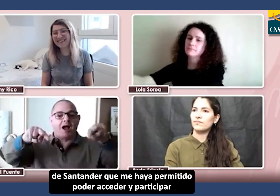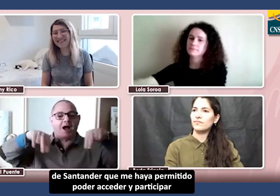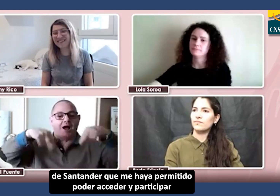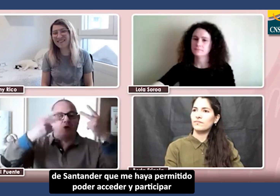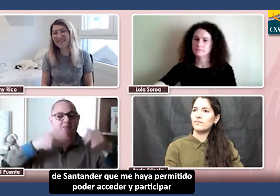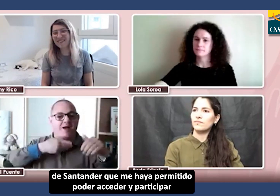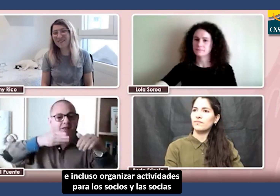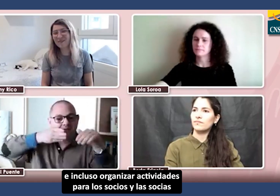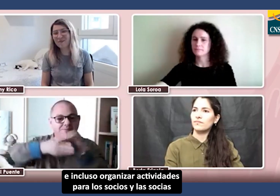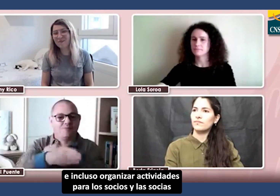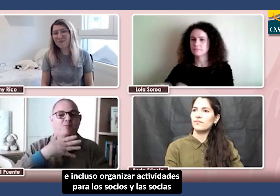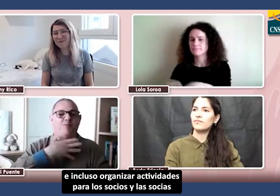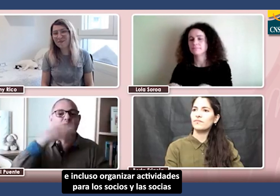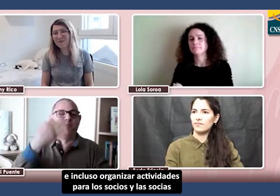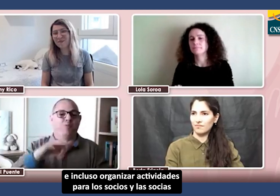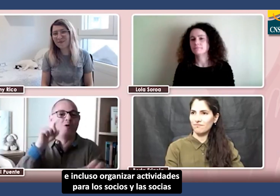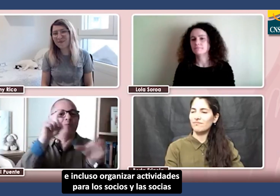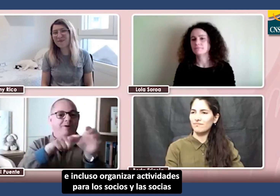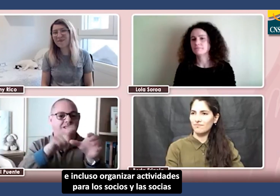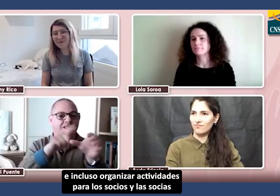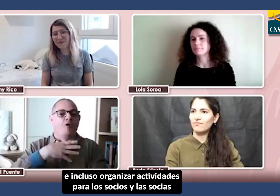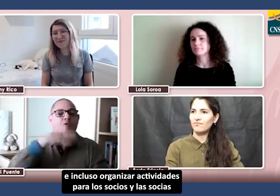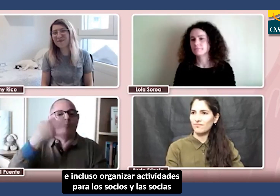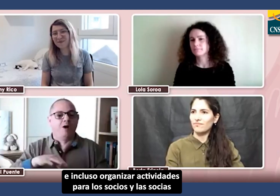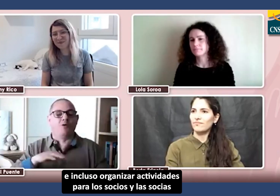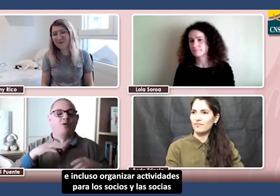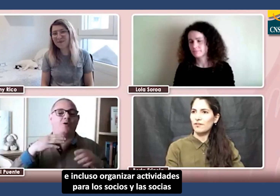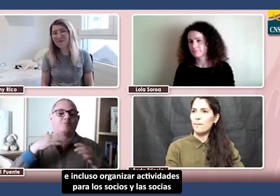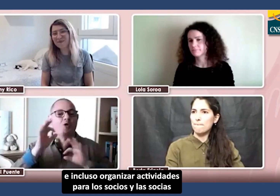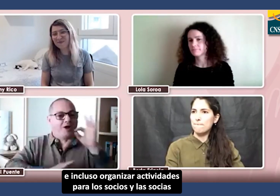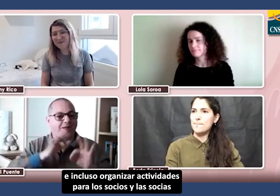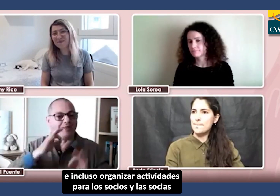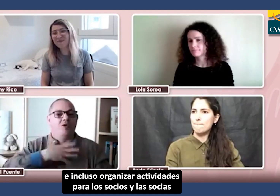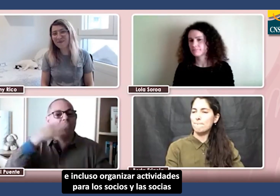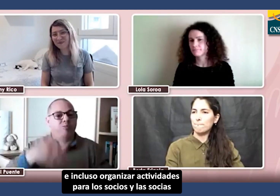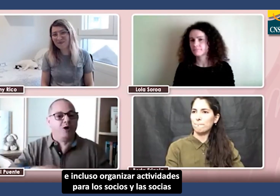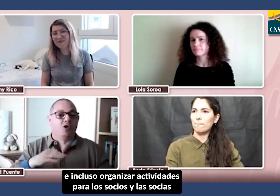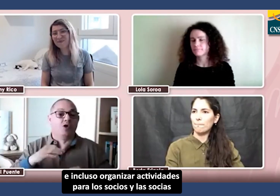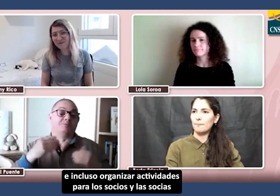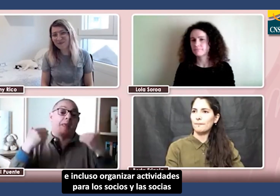acceder y participar, incluso organizar actividades